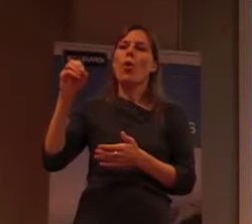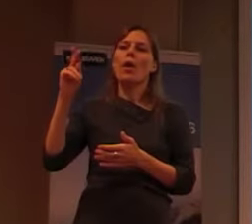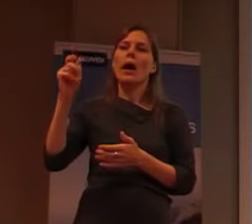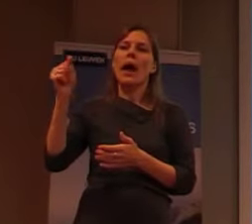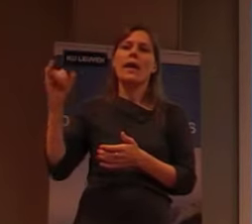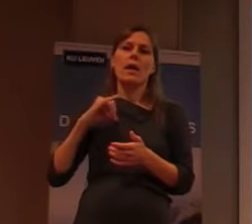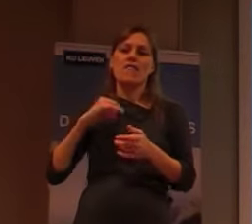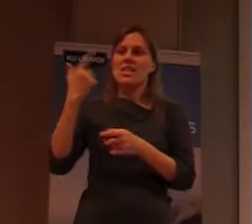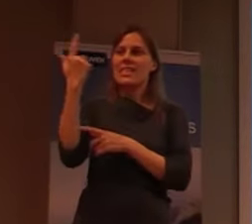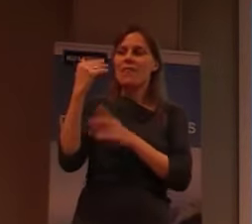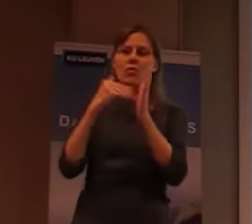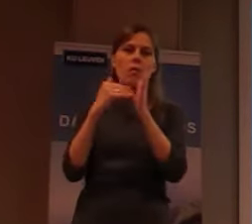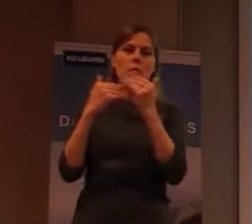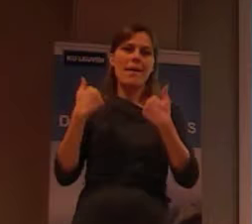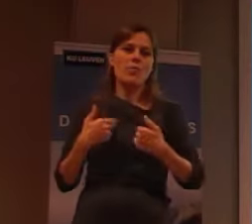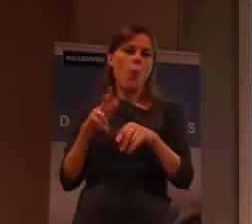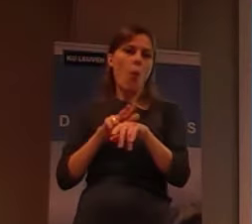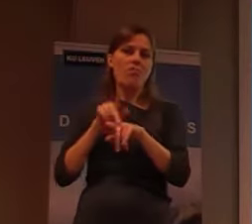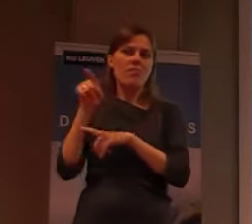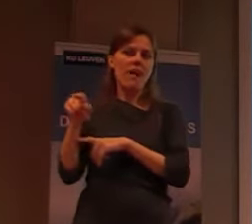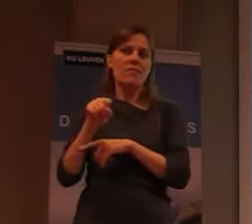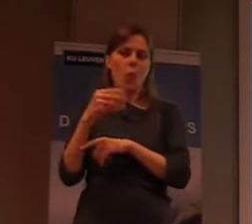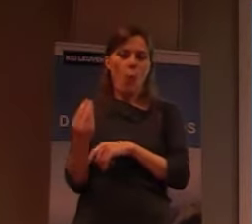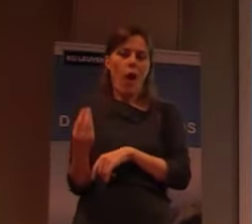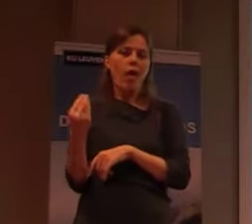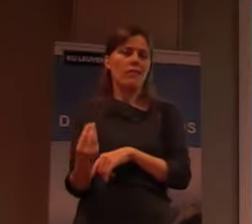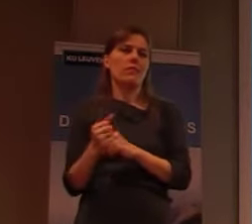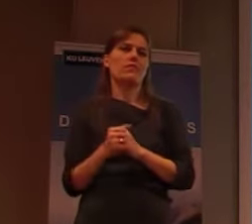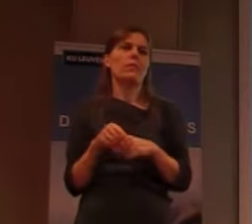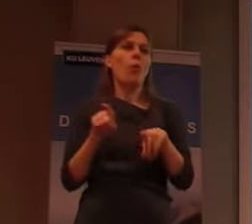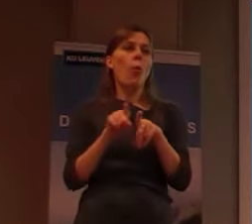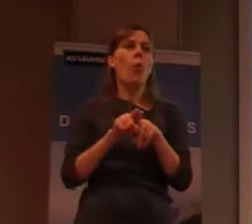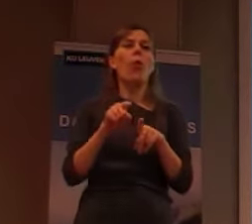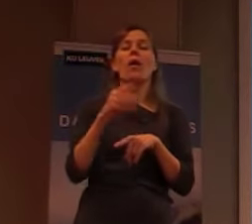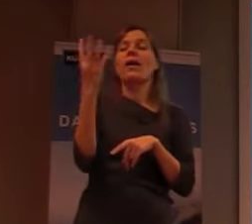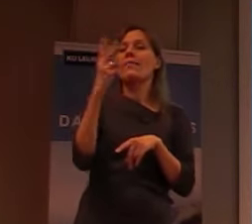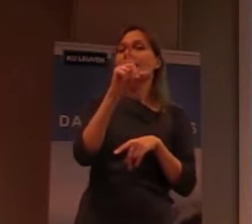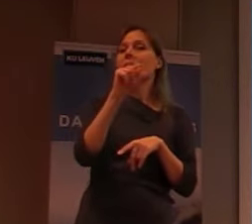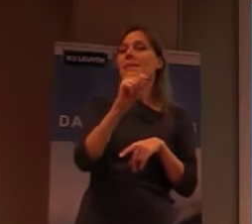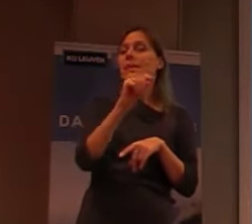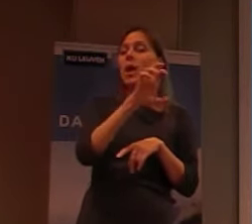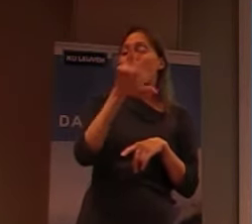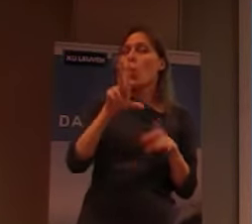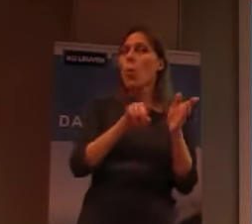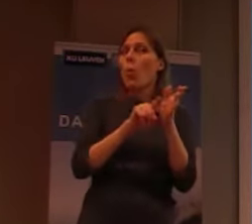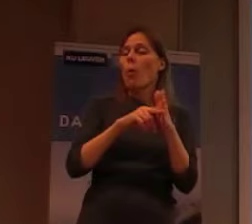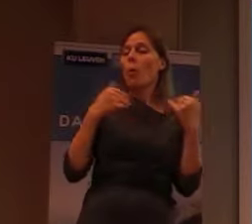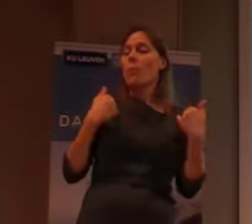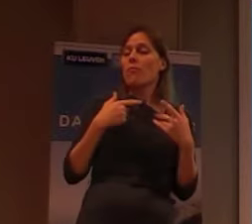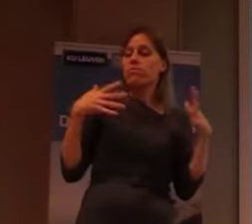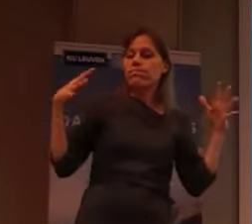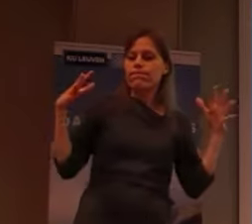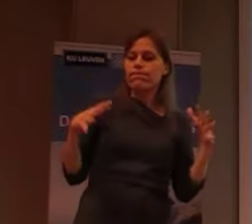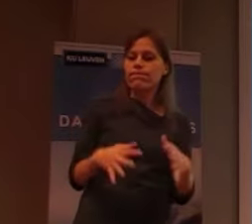mensen. Dat is niet veel. En dus, ook in de 19de eeuw, ging de bevolking naar beneden, maar we wilden investeren, we